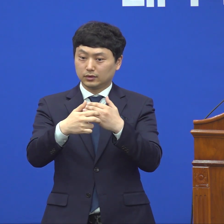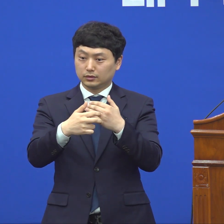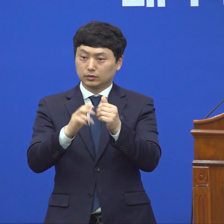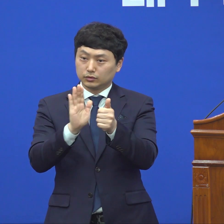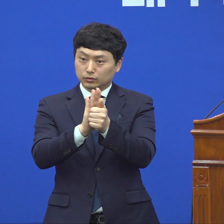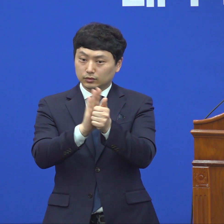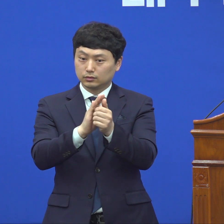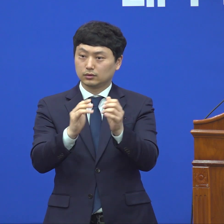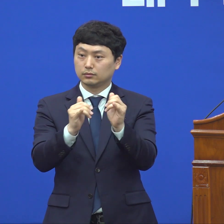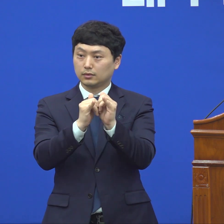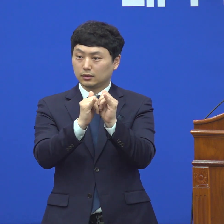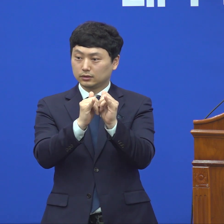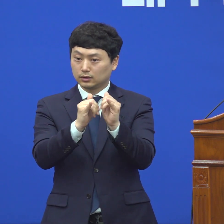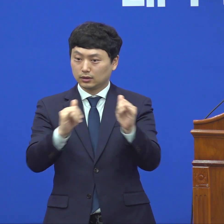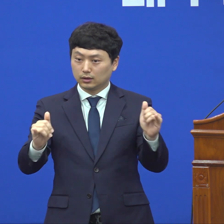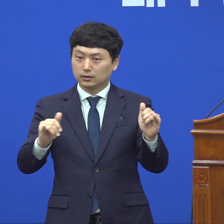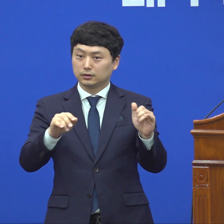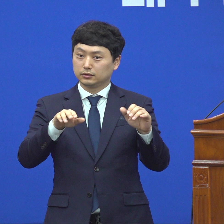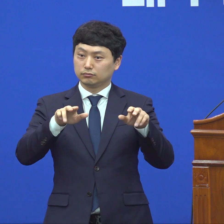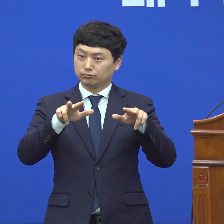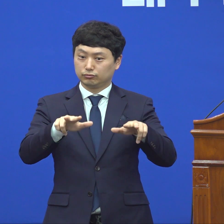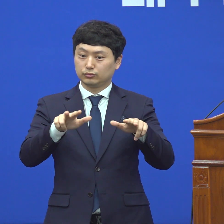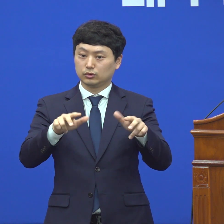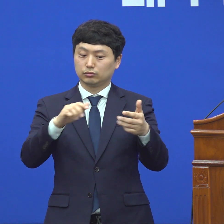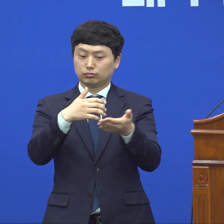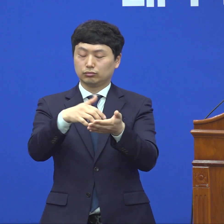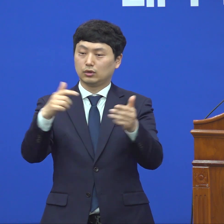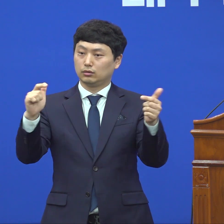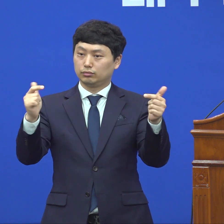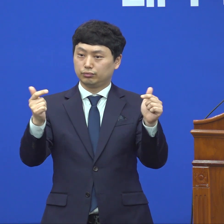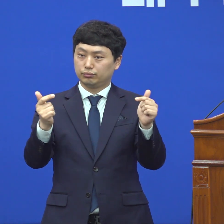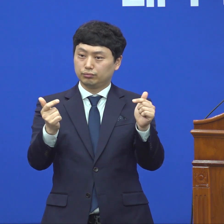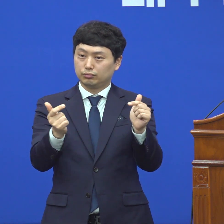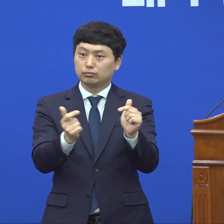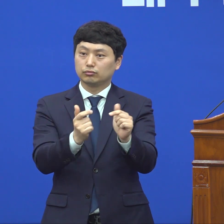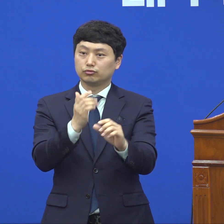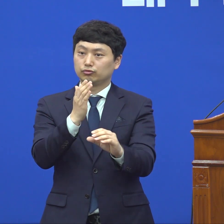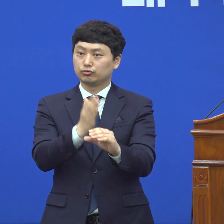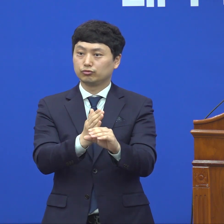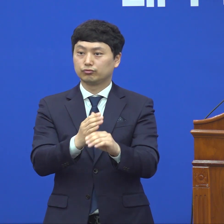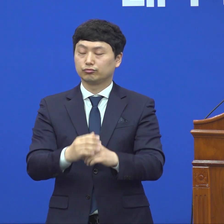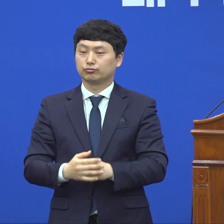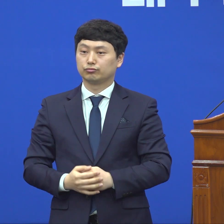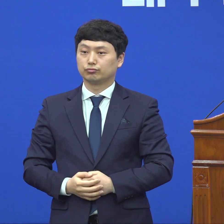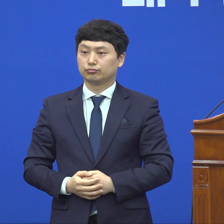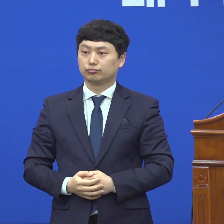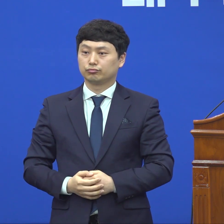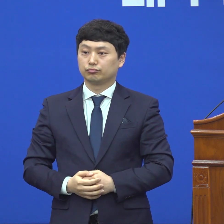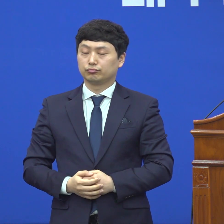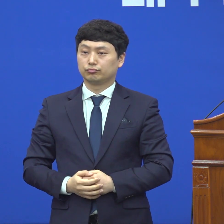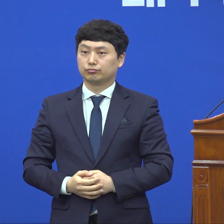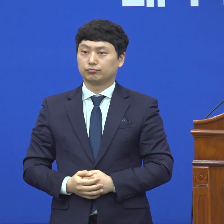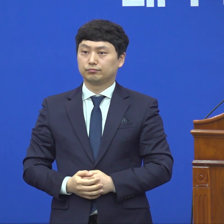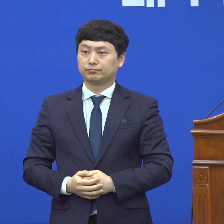있지는 않는데 앞으로 자세히 추월할 것으로 예상을 하고 대구지역에서의